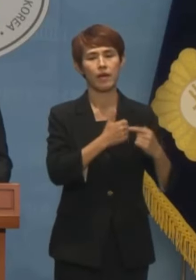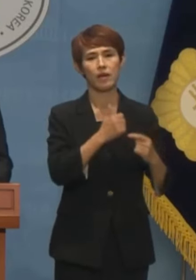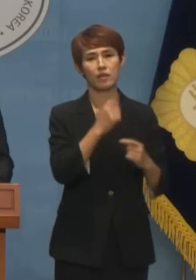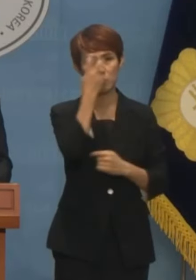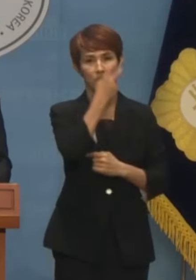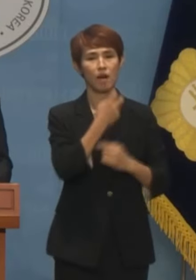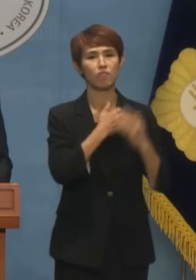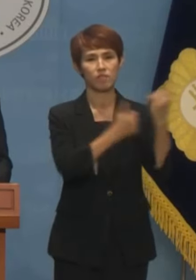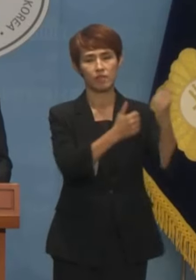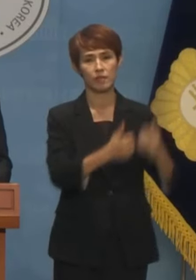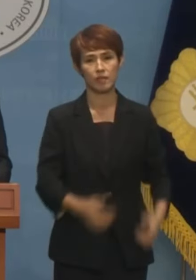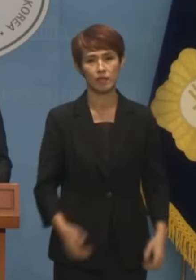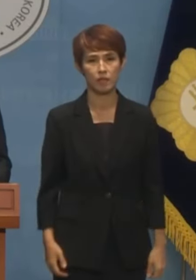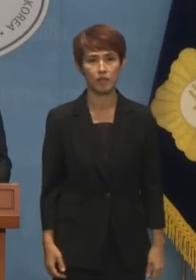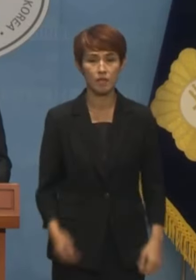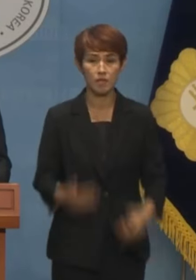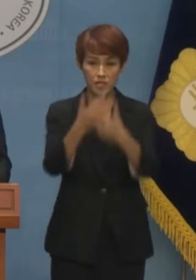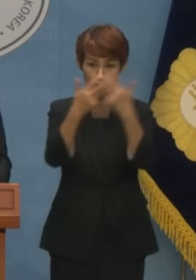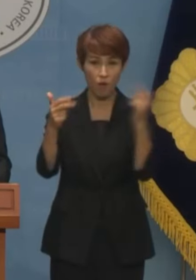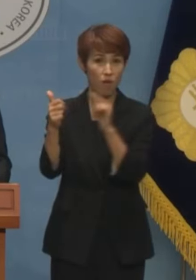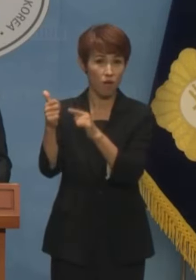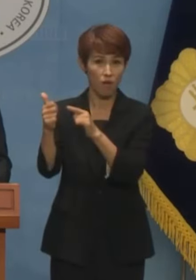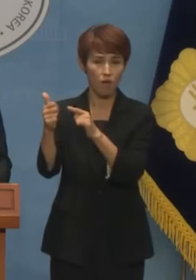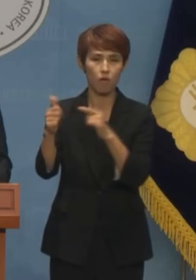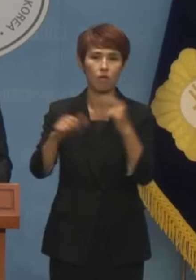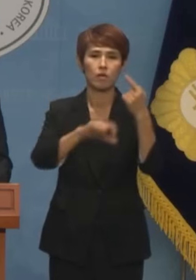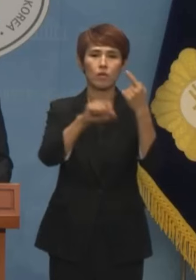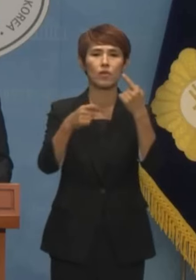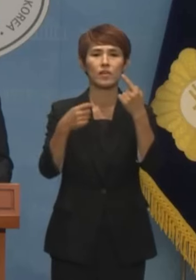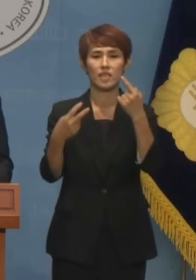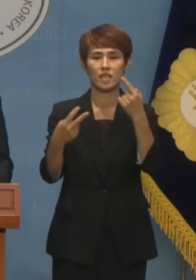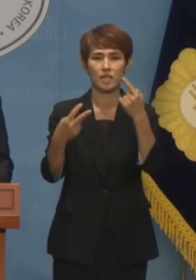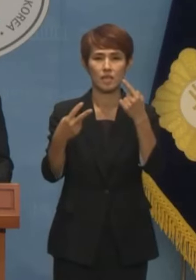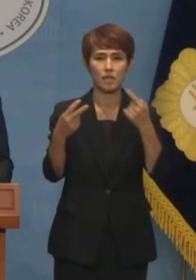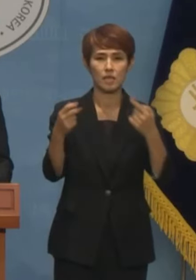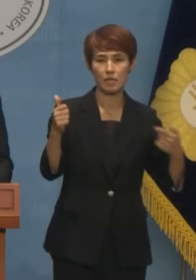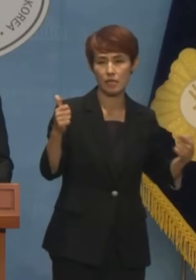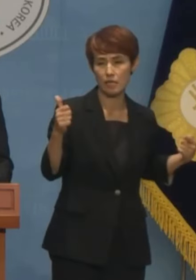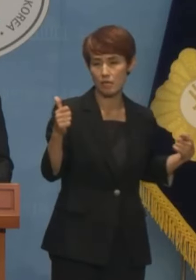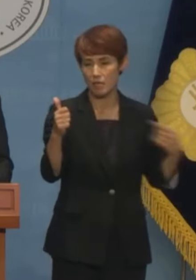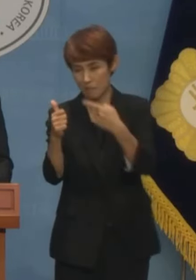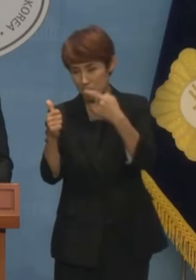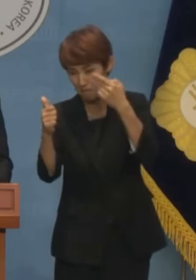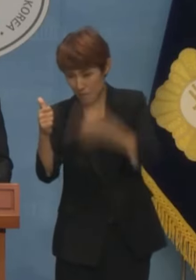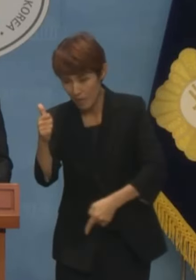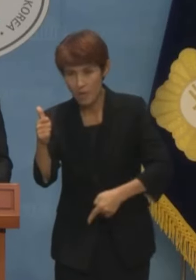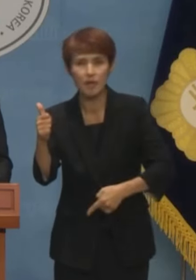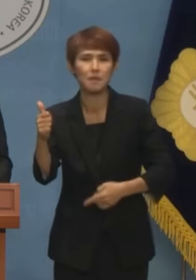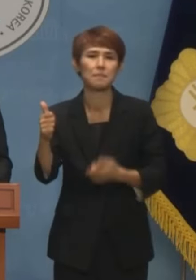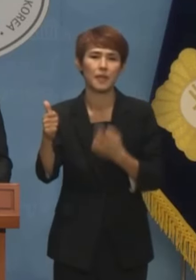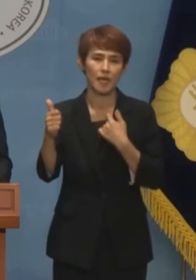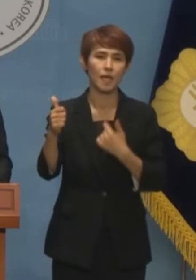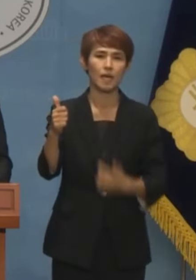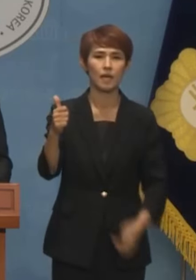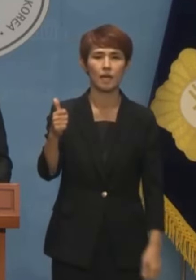이재명 전 대표는 지난 1월 2일 흉기 피속 테러를 당한 바 있습니다.